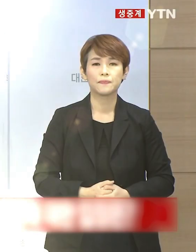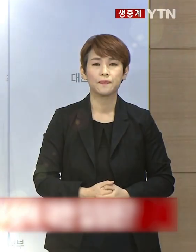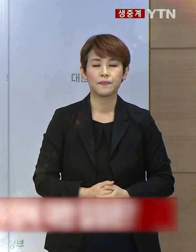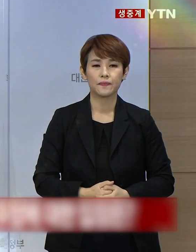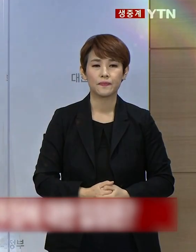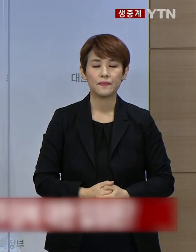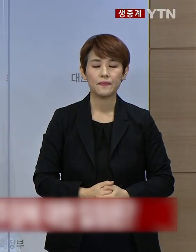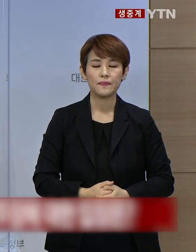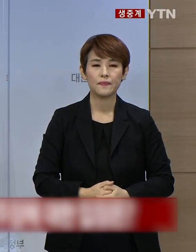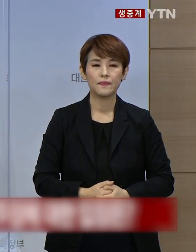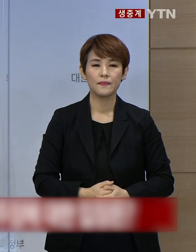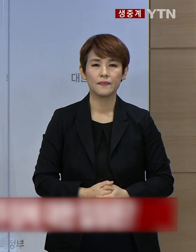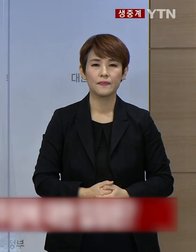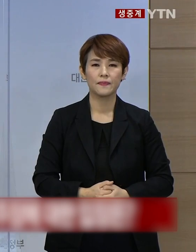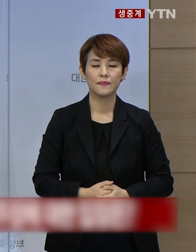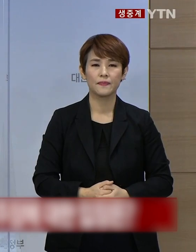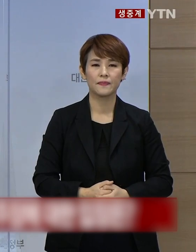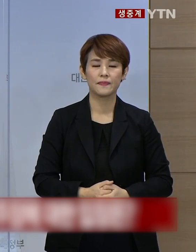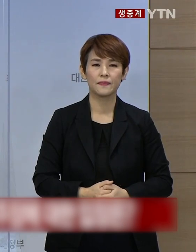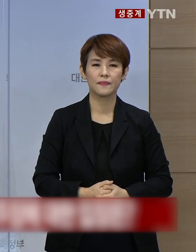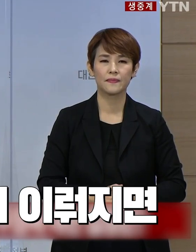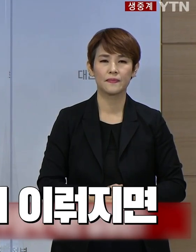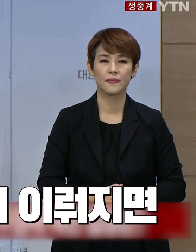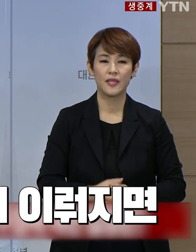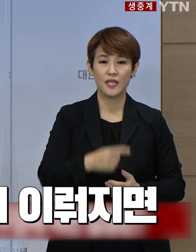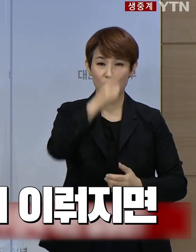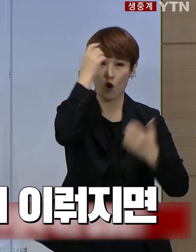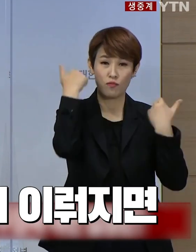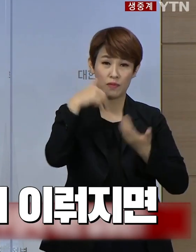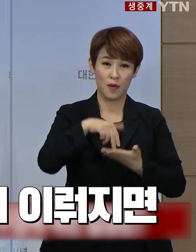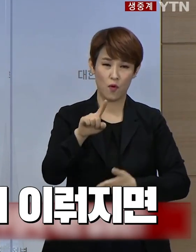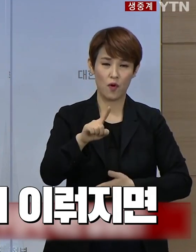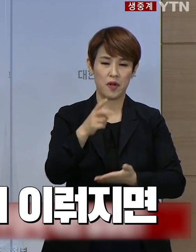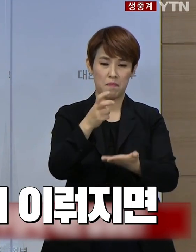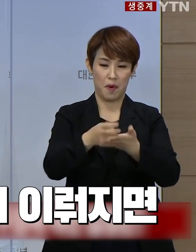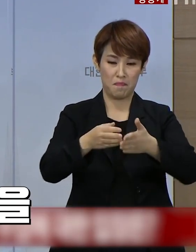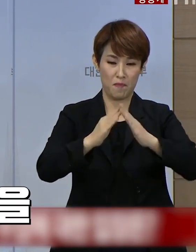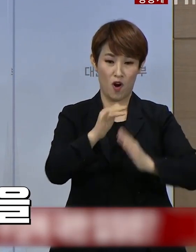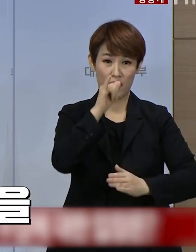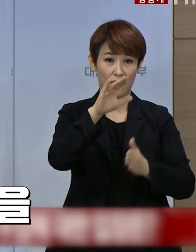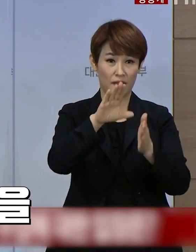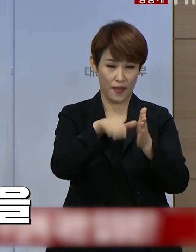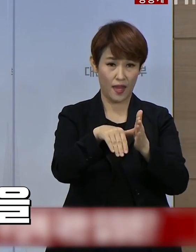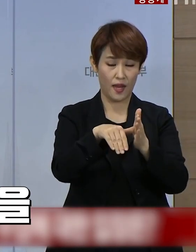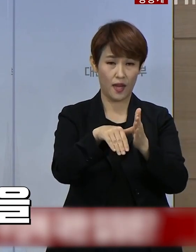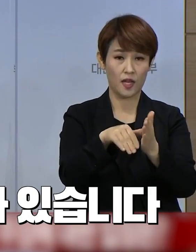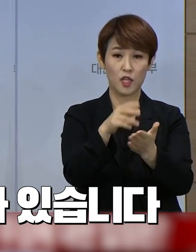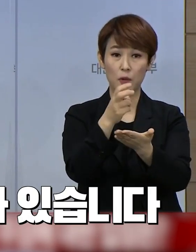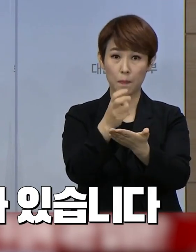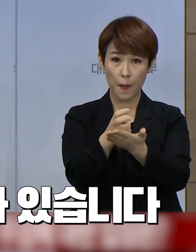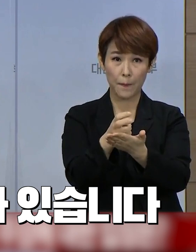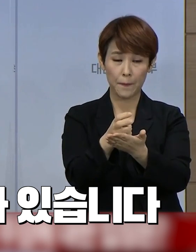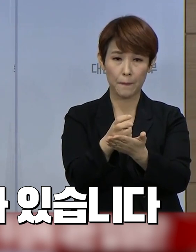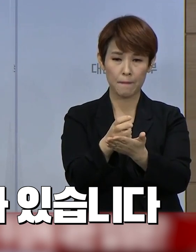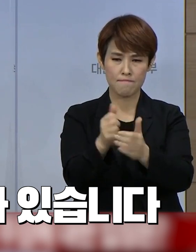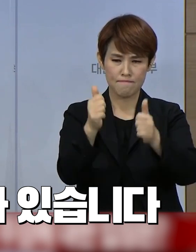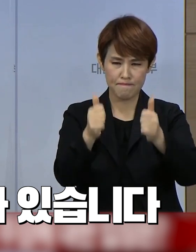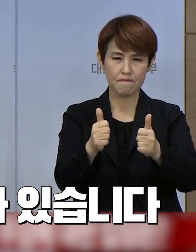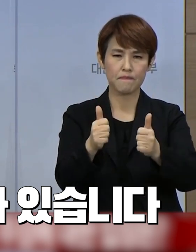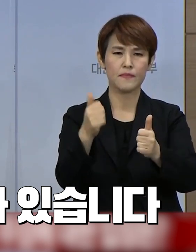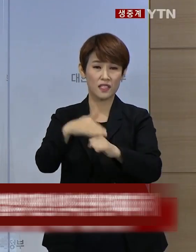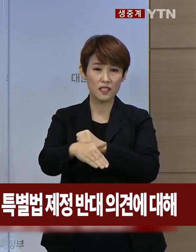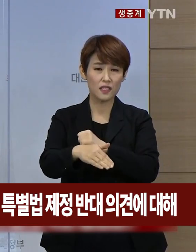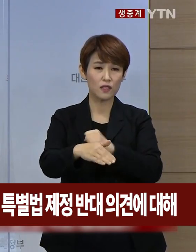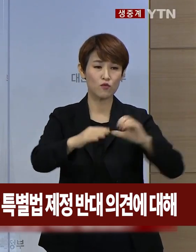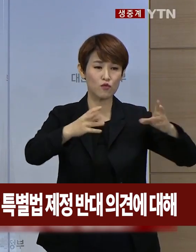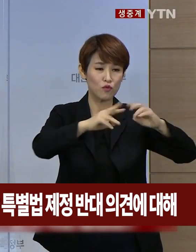정부는 행정부는 입법이 이루어지면 그 법을 집행할 의무가 있습니다